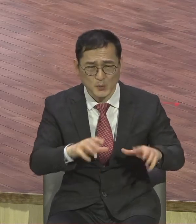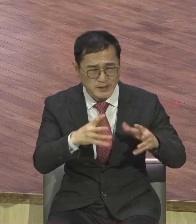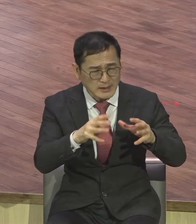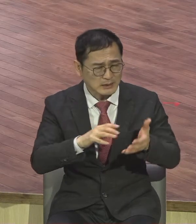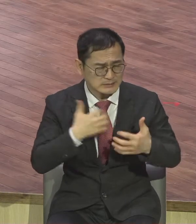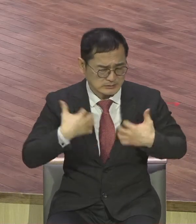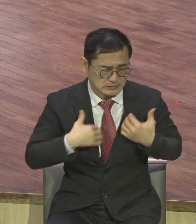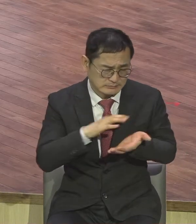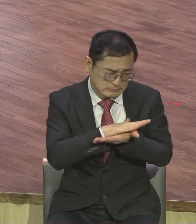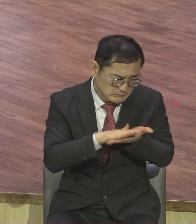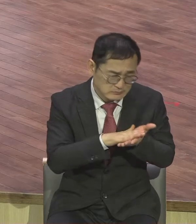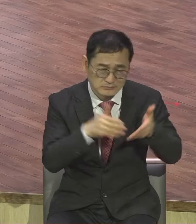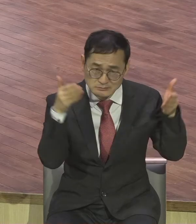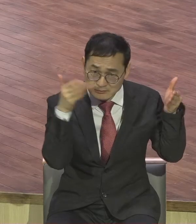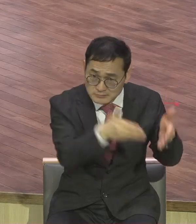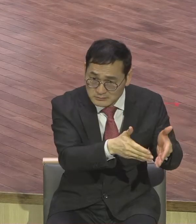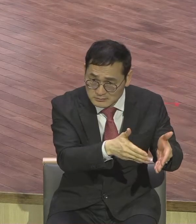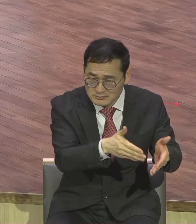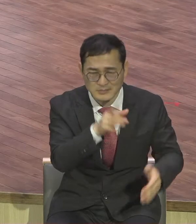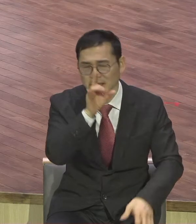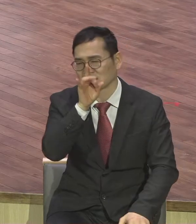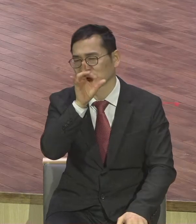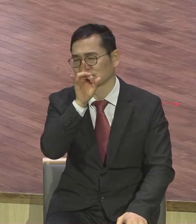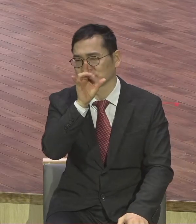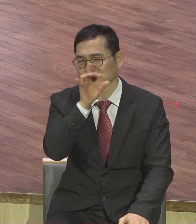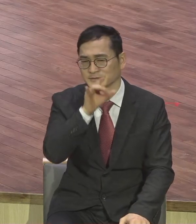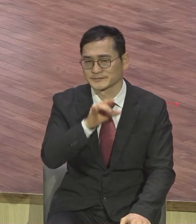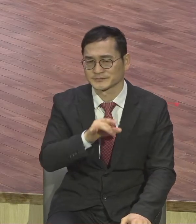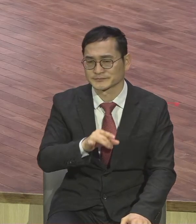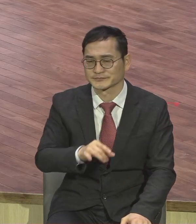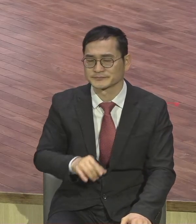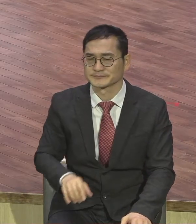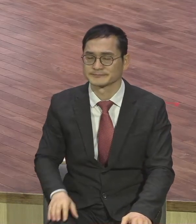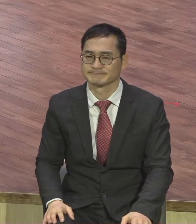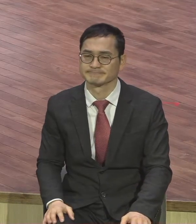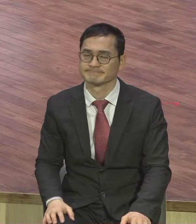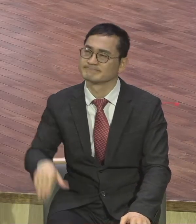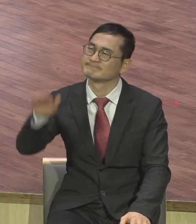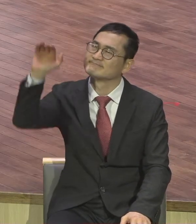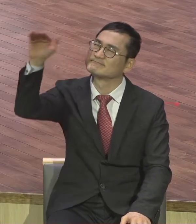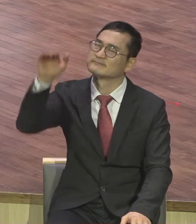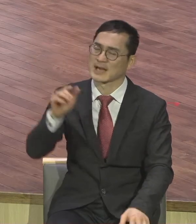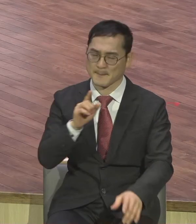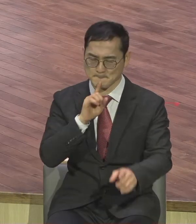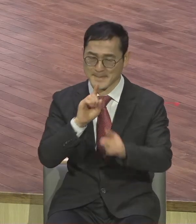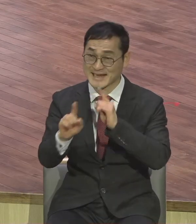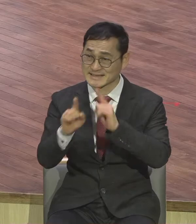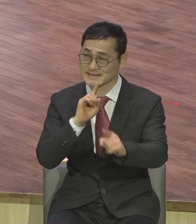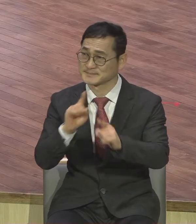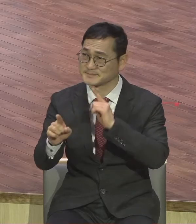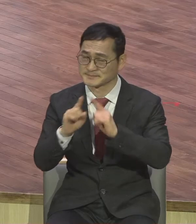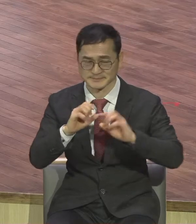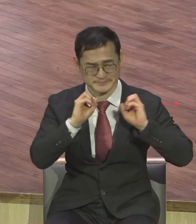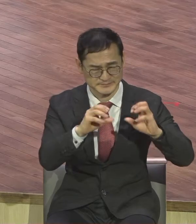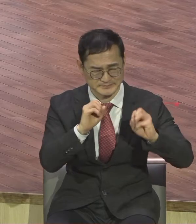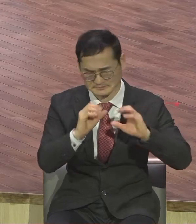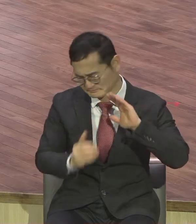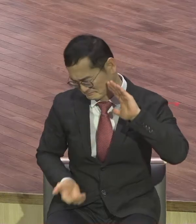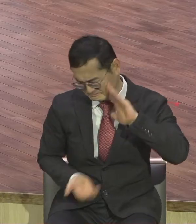주여 주여 말씀의 달인이 말씀의 되겨야 주옵소서 현장의 달인이 되겨야 주옵소서 영타의 시간이